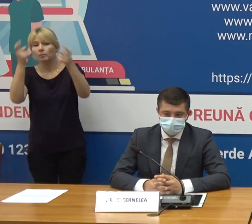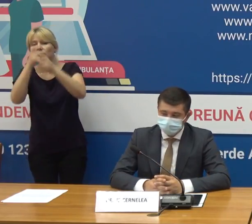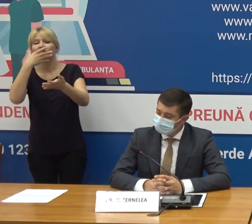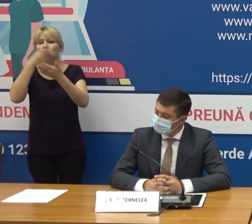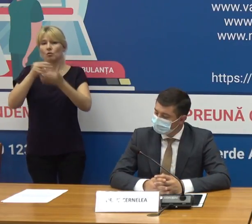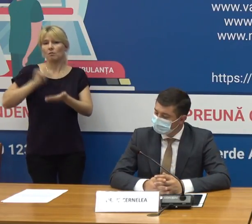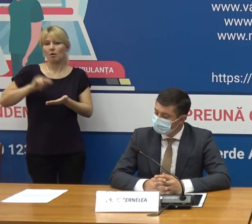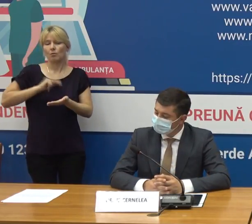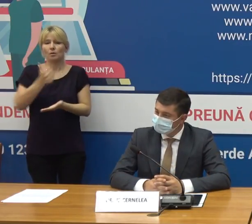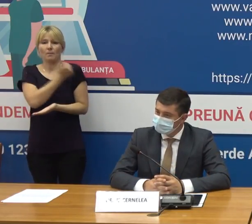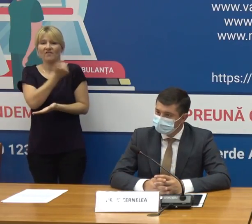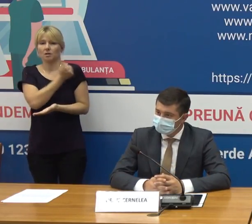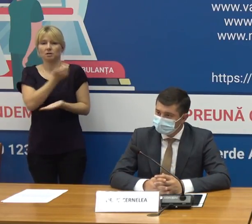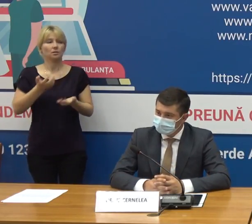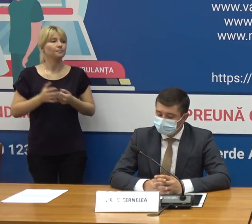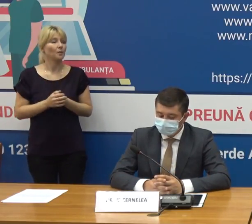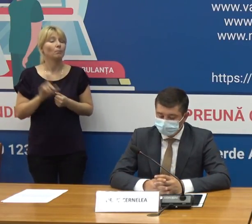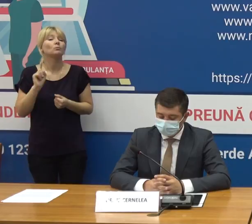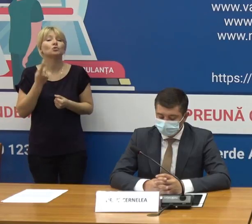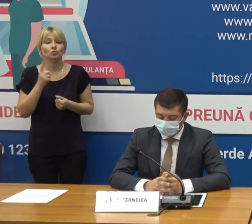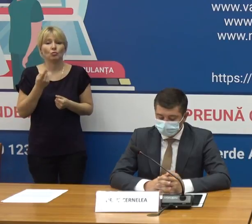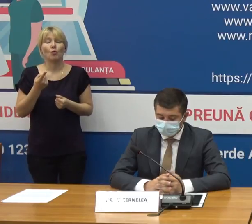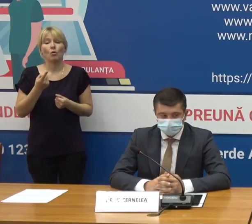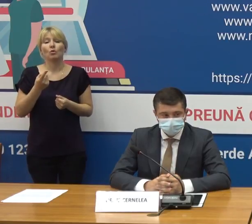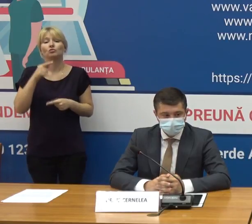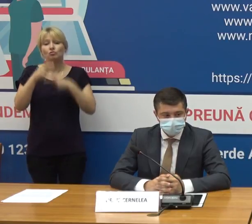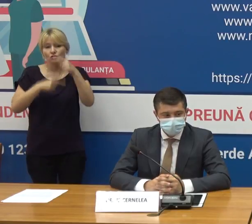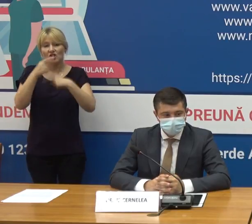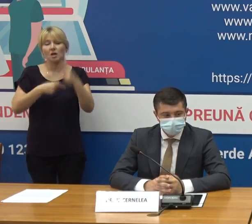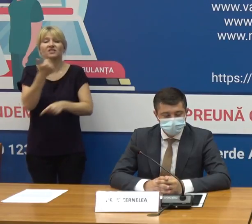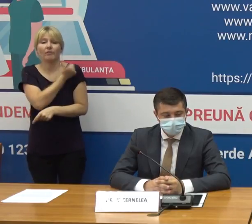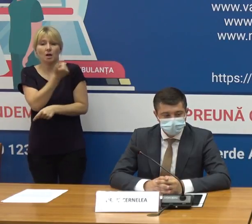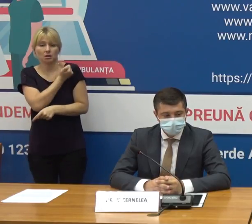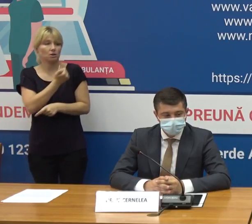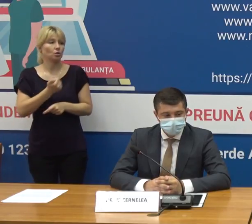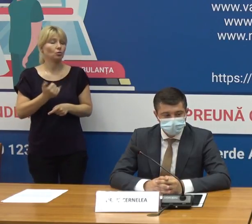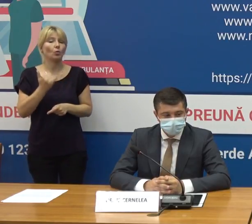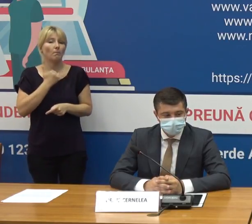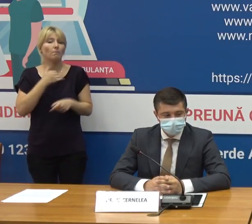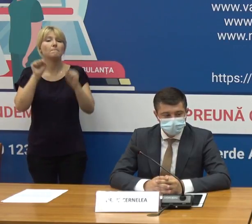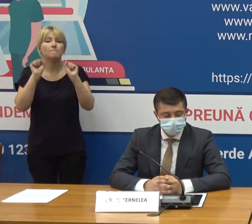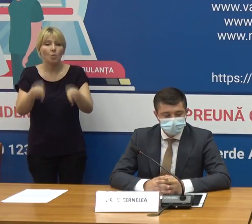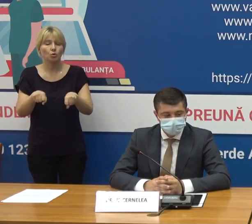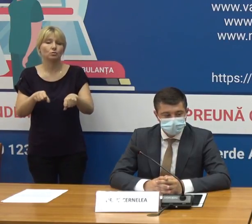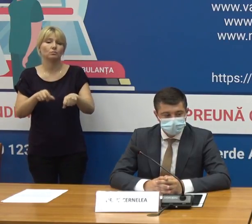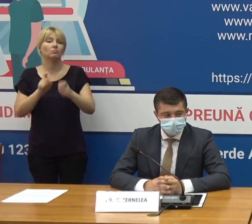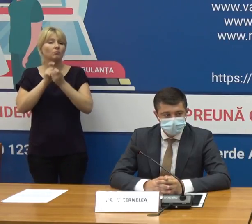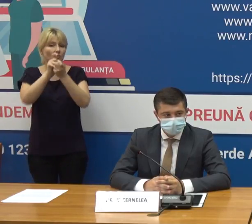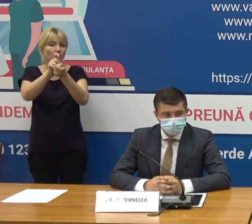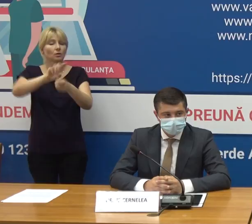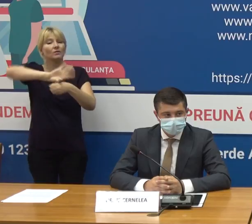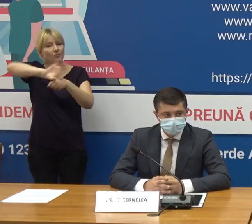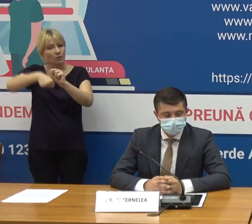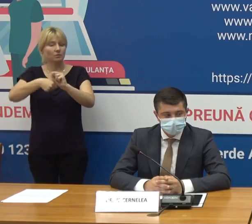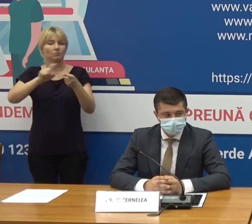angajaților deoarece prin vaccinare noi putem să prevenim răspândirea